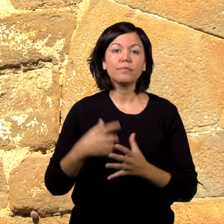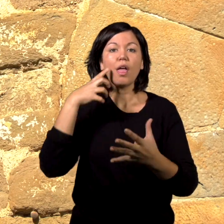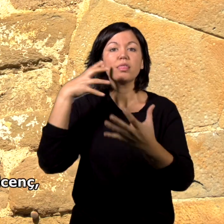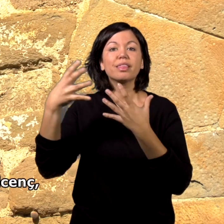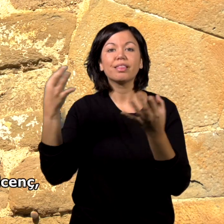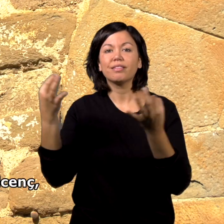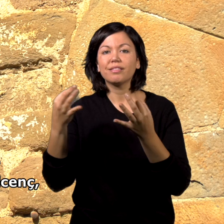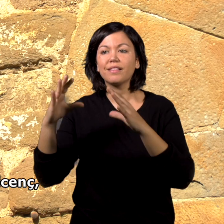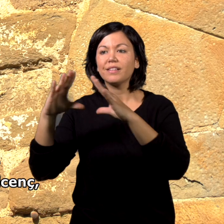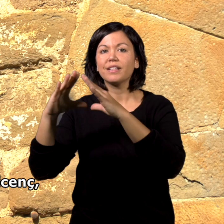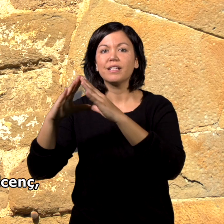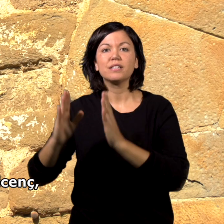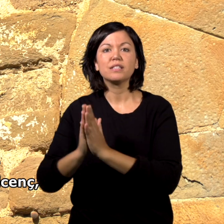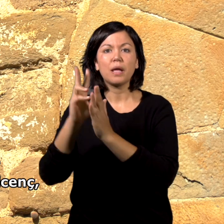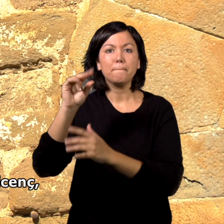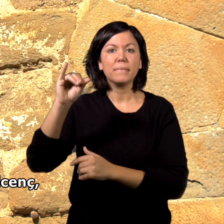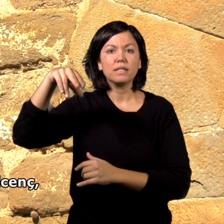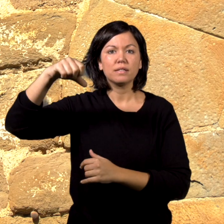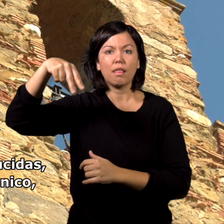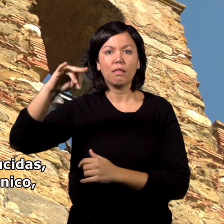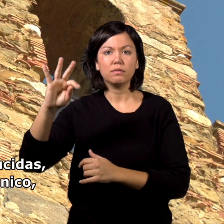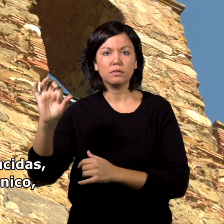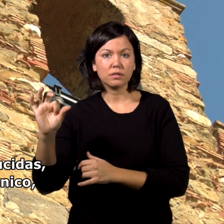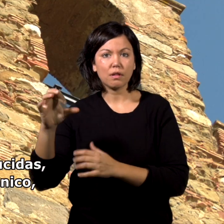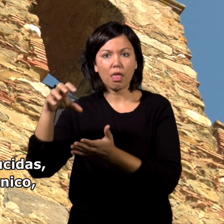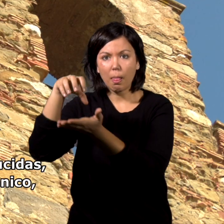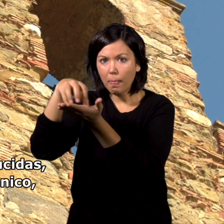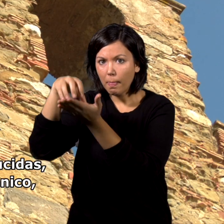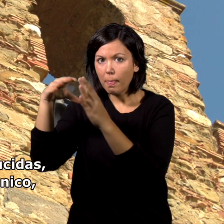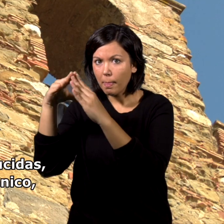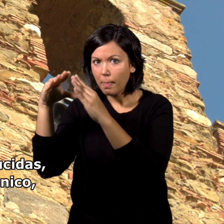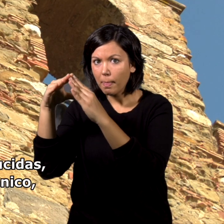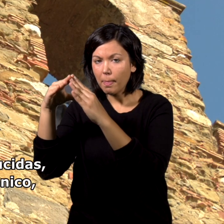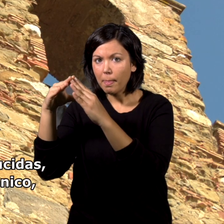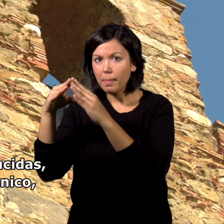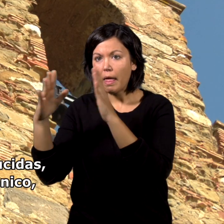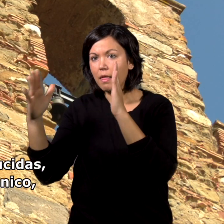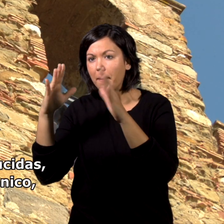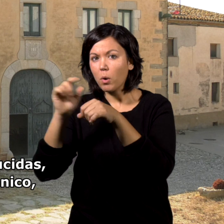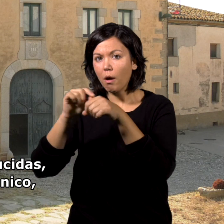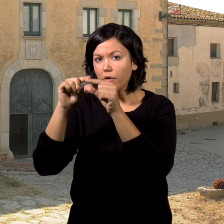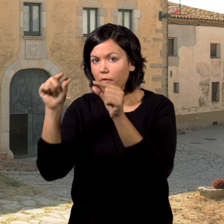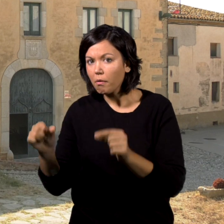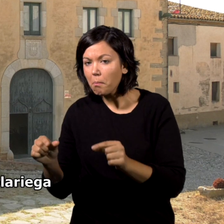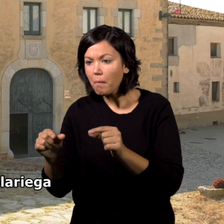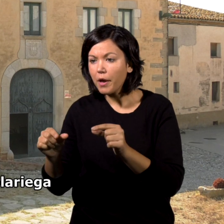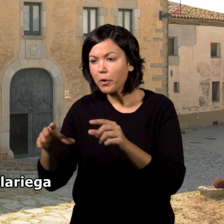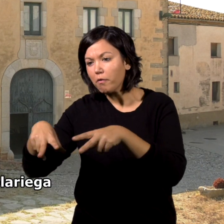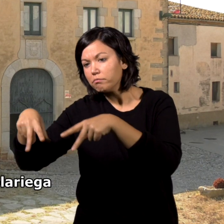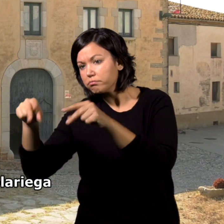Cabe destacar la iglesia de San Vicenç, de dimensiones reducidas, de finales del románico, así como una casa